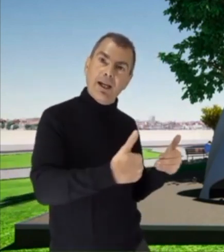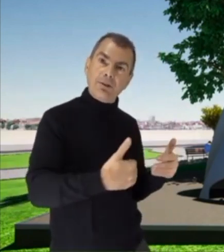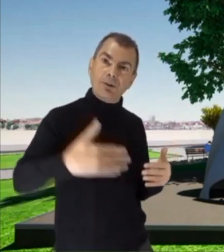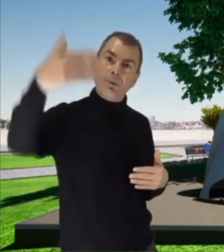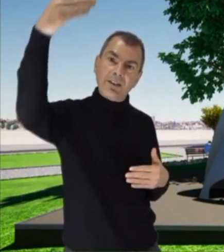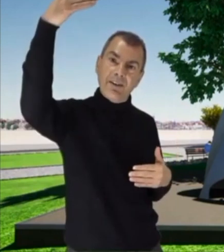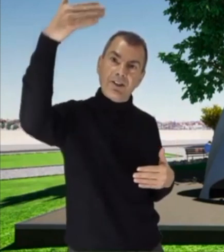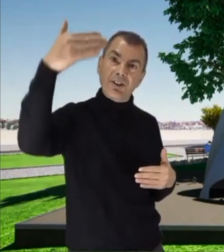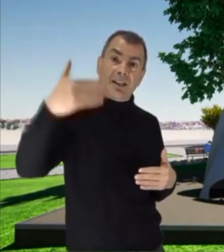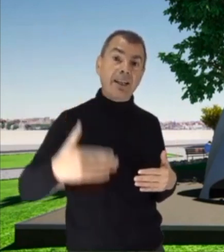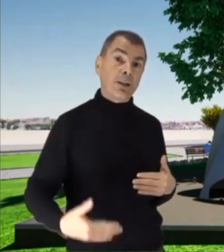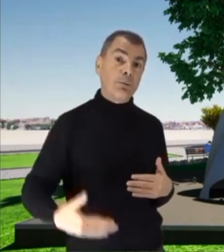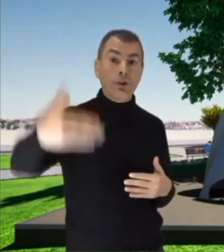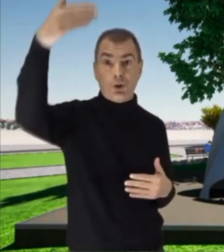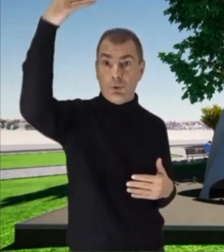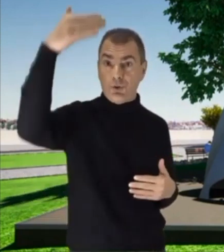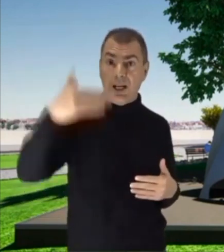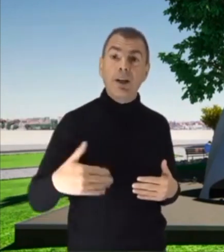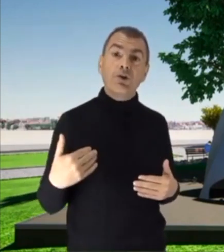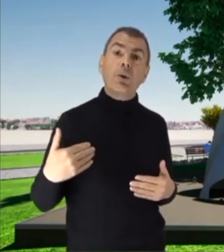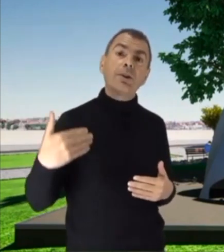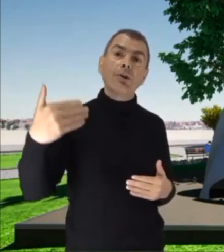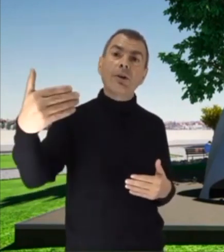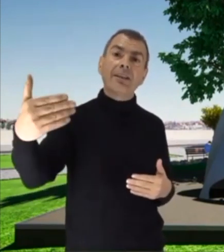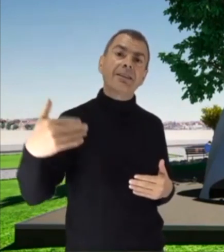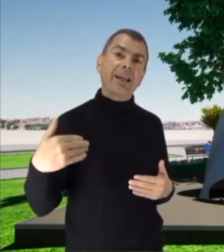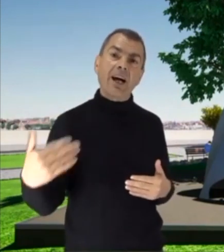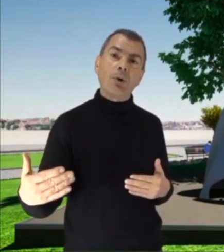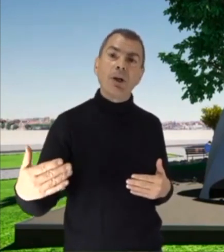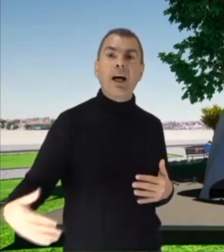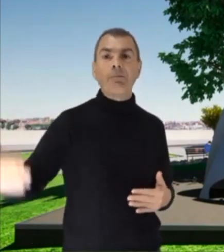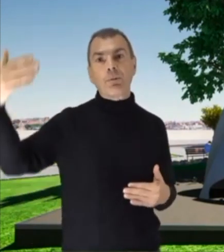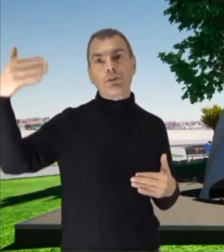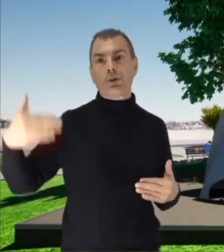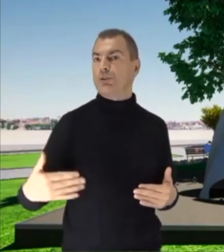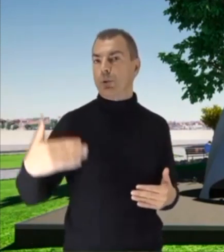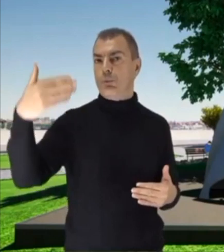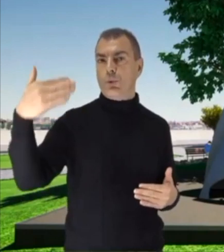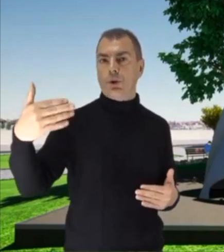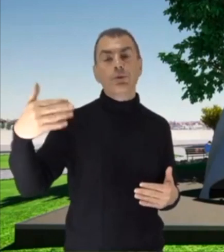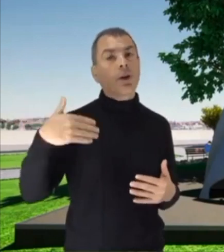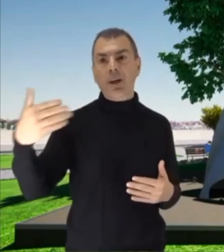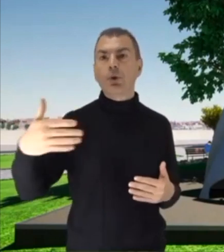lato di questa vela centrale di alluminio chiusa, cioè quando noi entriamo abbiamo di fronte un muro, non abbiamo